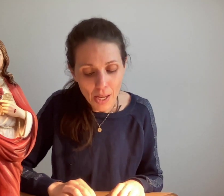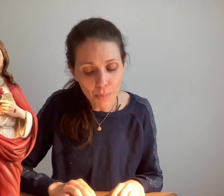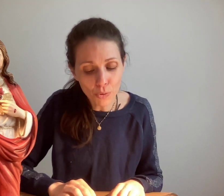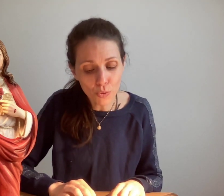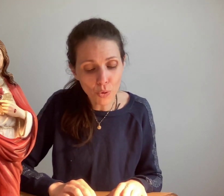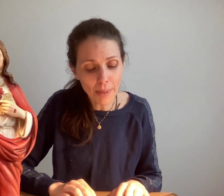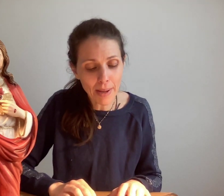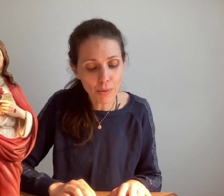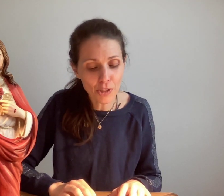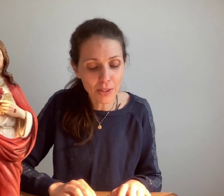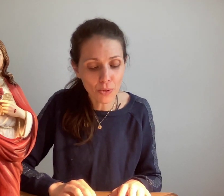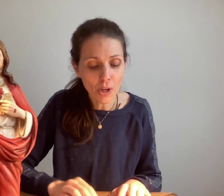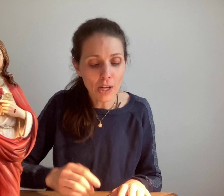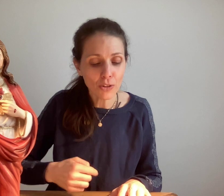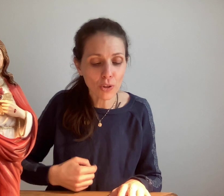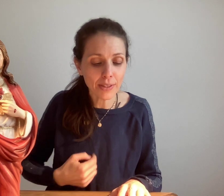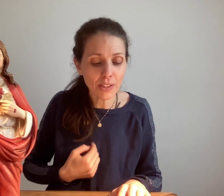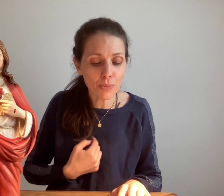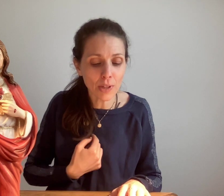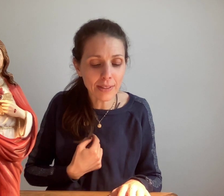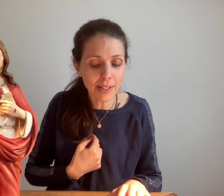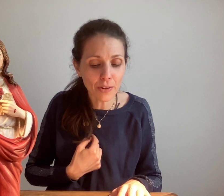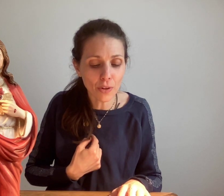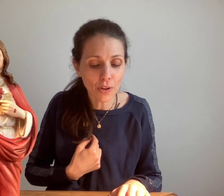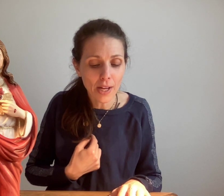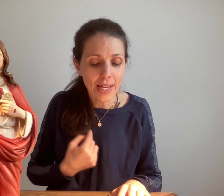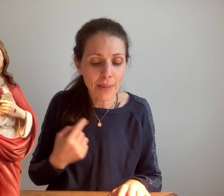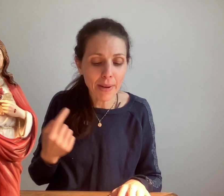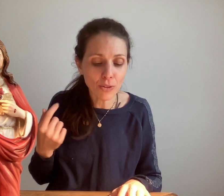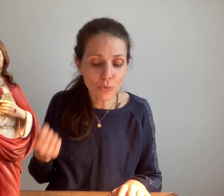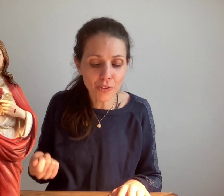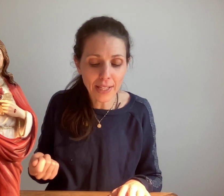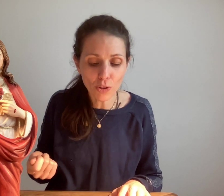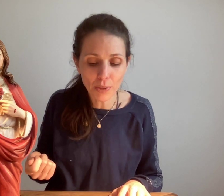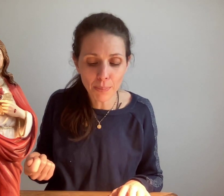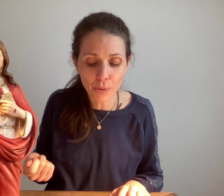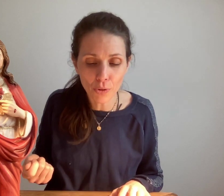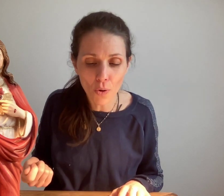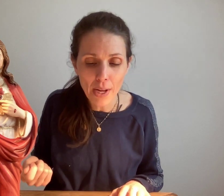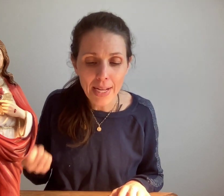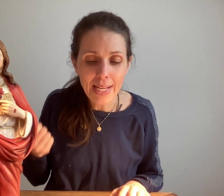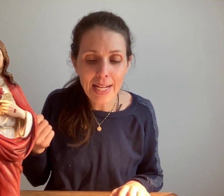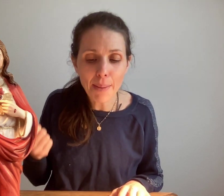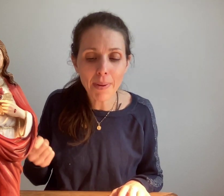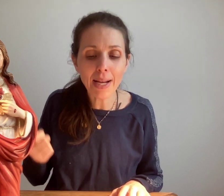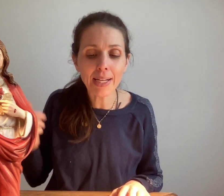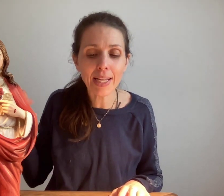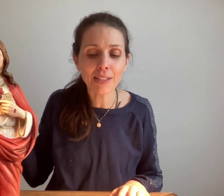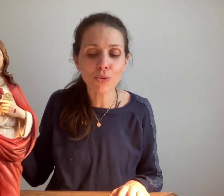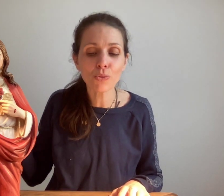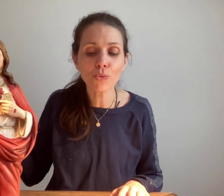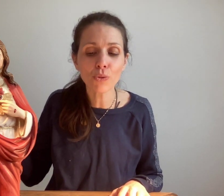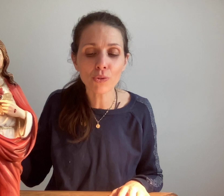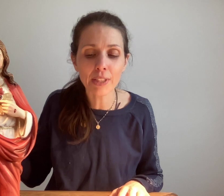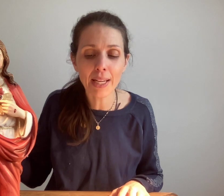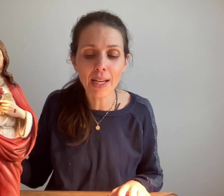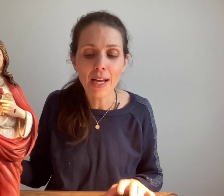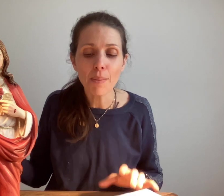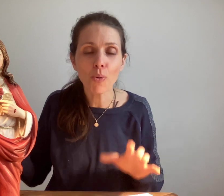Mon toujours aimable Jésus sortit de mon intérieur, et par son fiat omnipotent, il appela la création toute entière pour